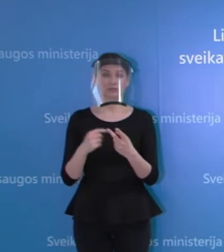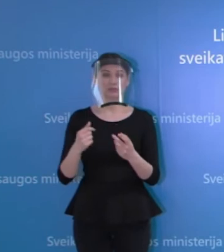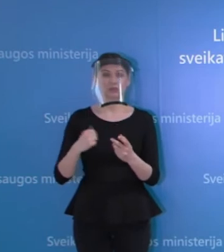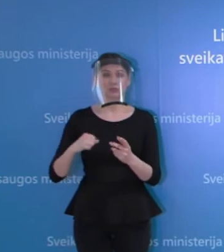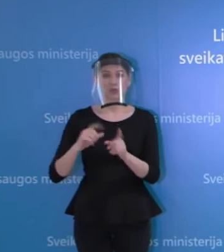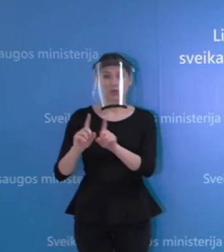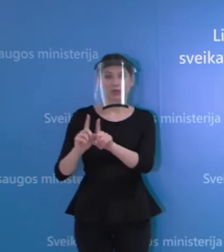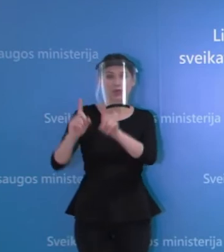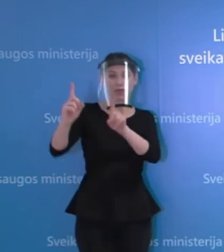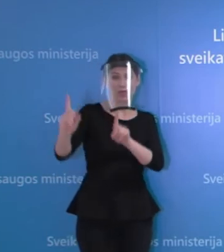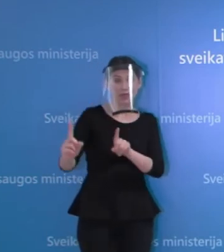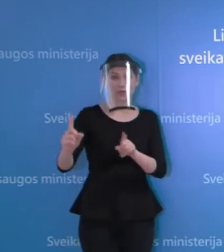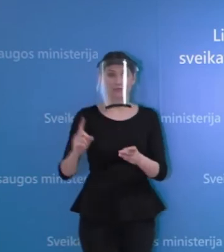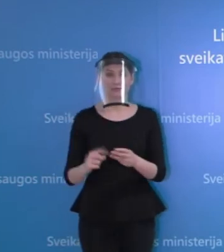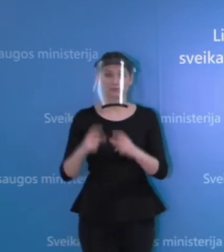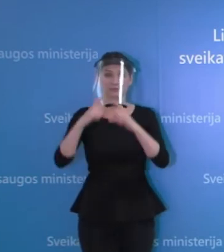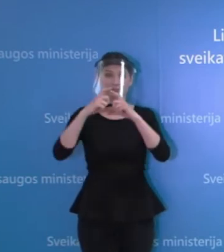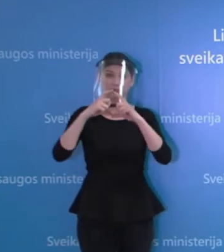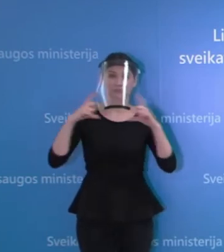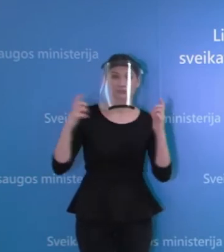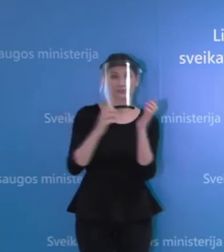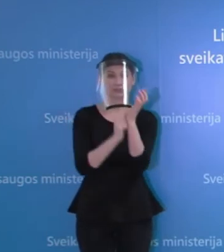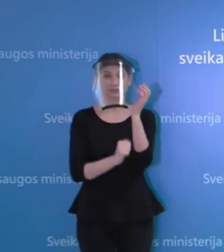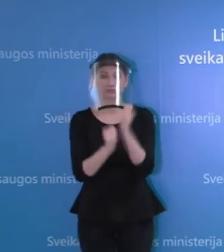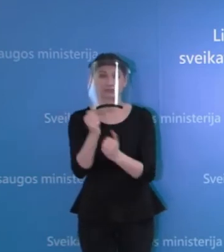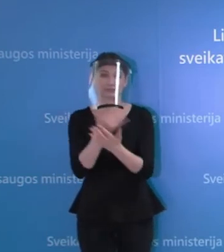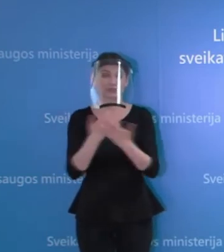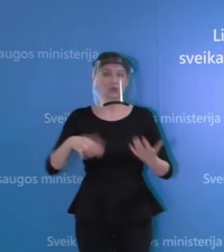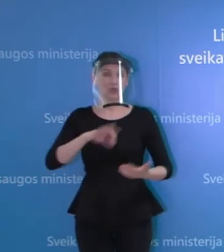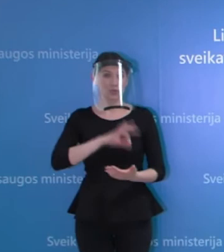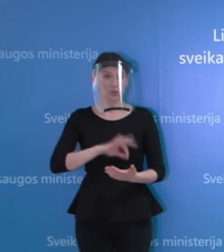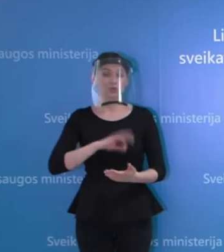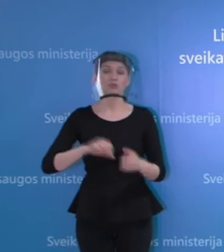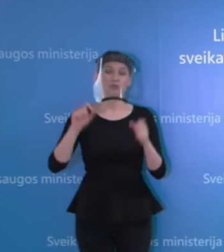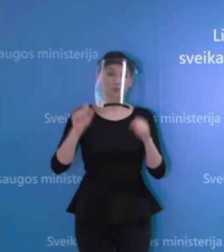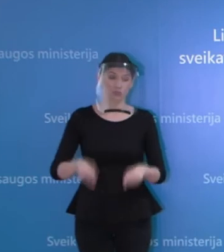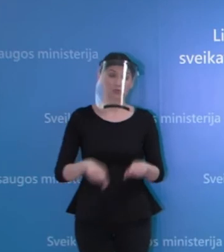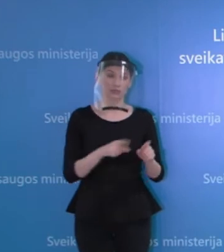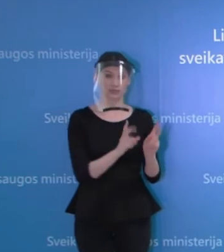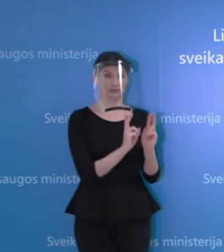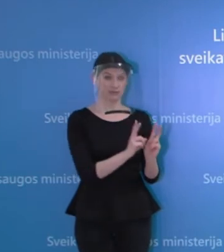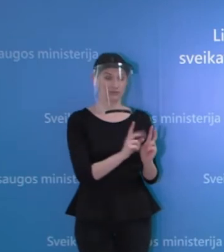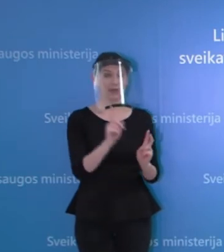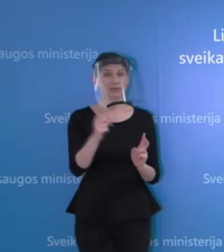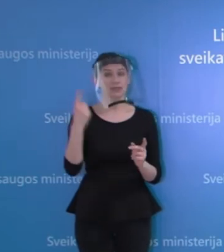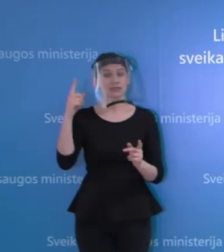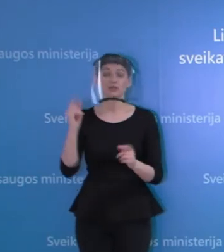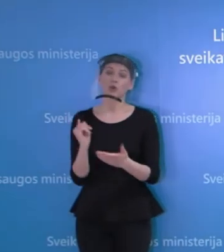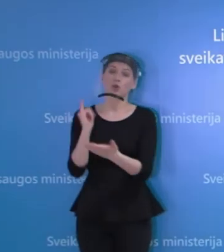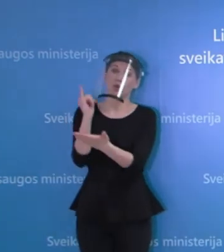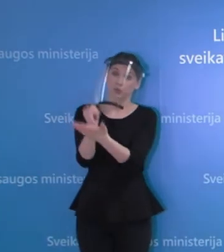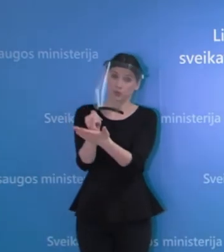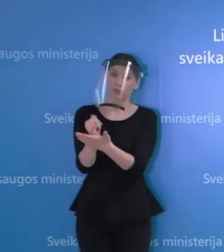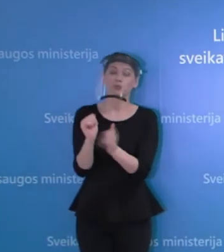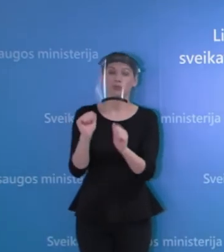laikimuisi, tiek asmens apsaugos priemonių naudojimui. Galima tam tikrų švelninimus priminėti, ar jie be abejo bus siūlomi